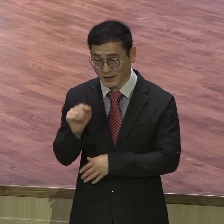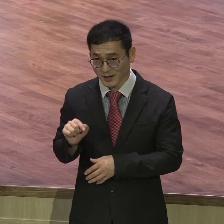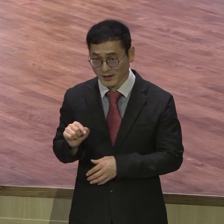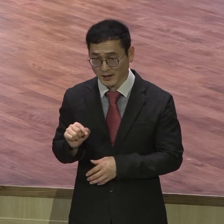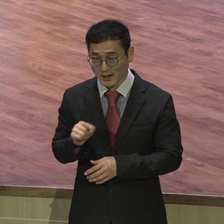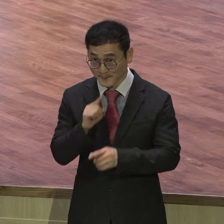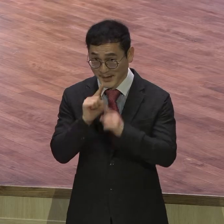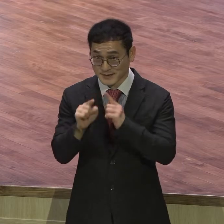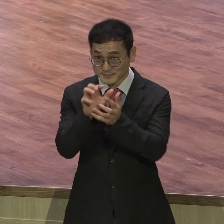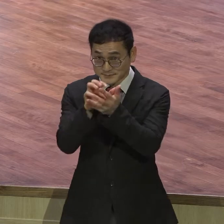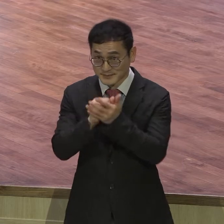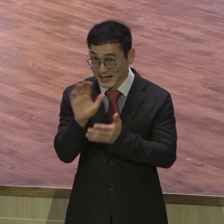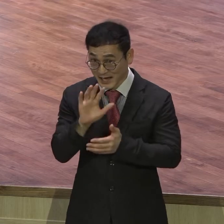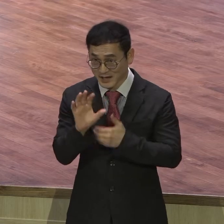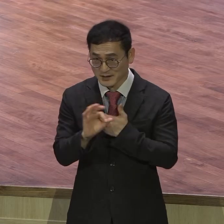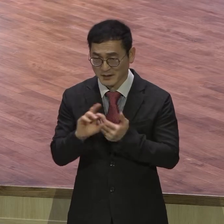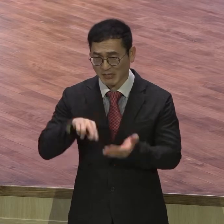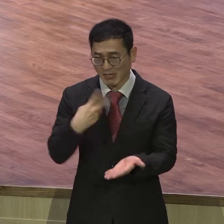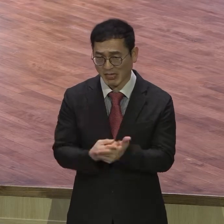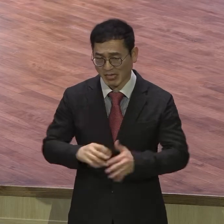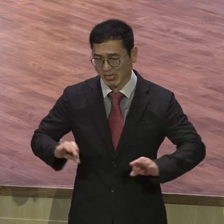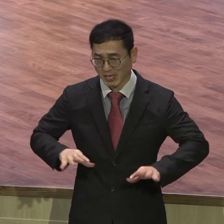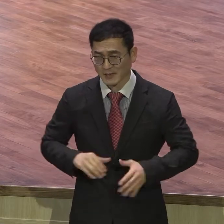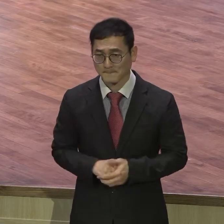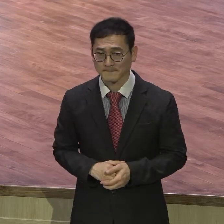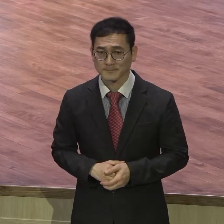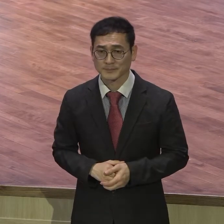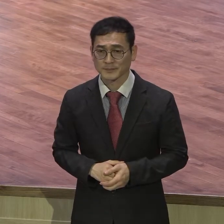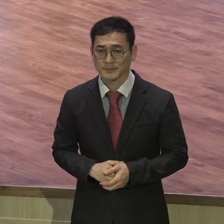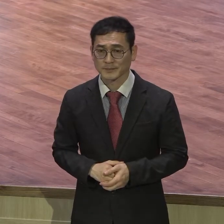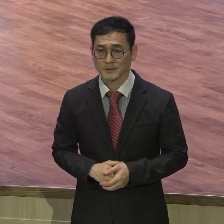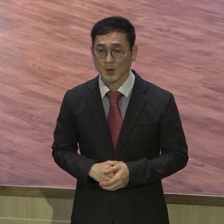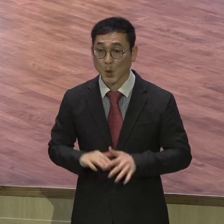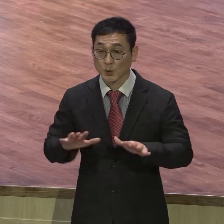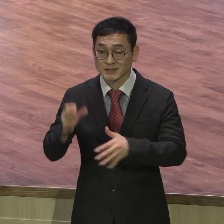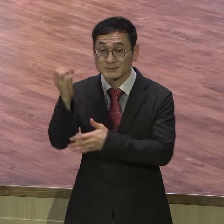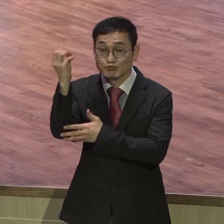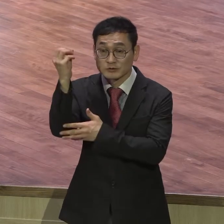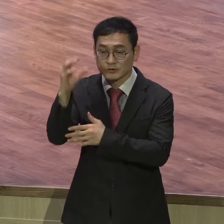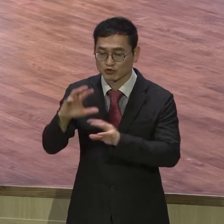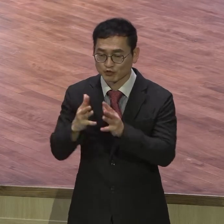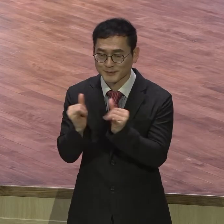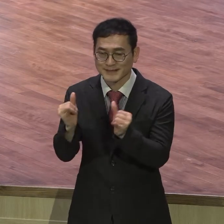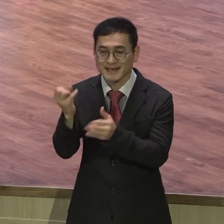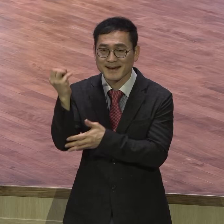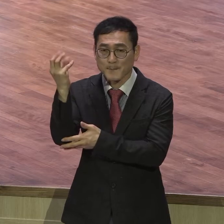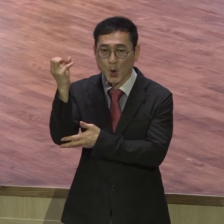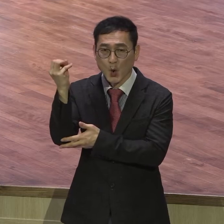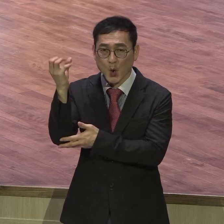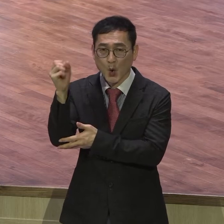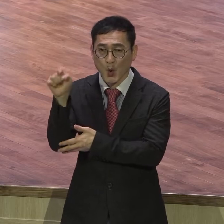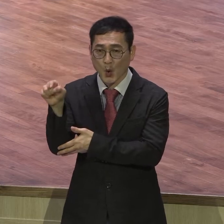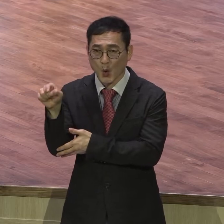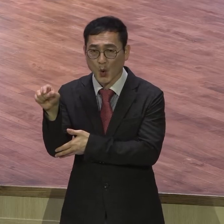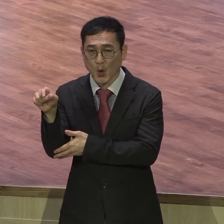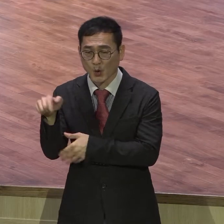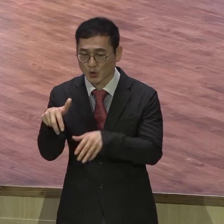오늘 국민일보에서 종교부 그러니까 부장 차장이 오늘